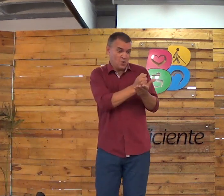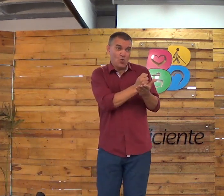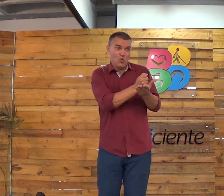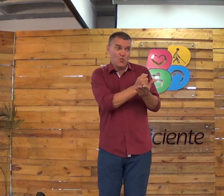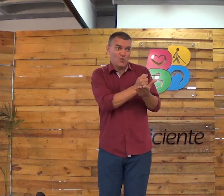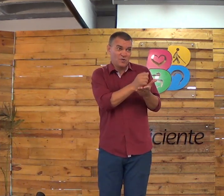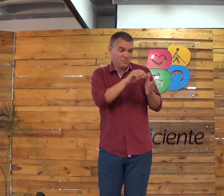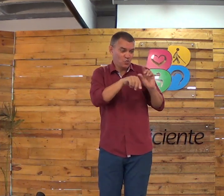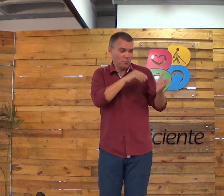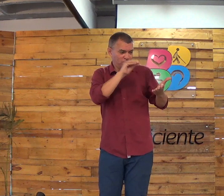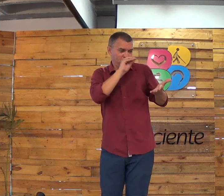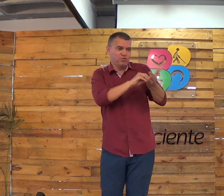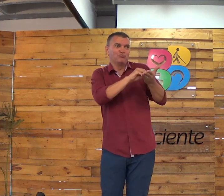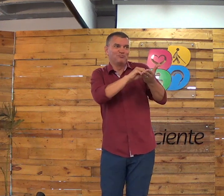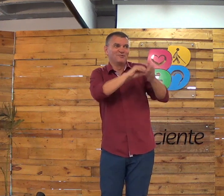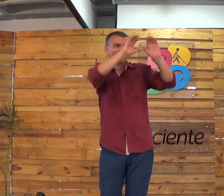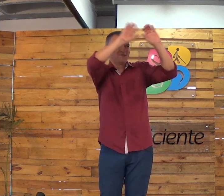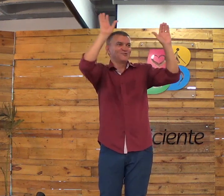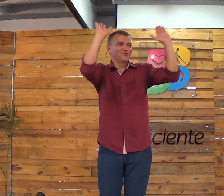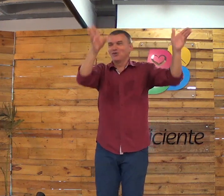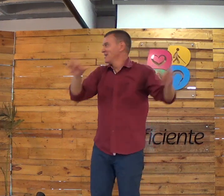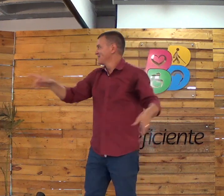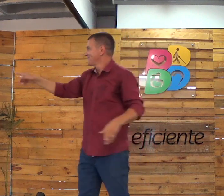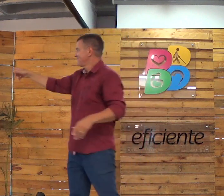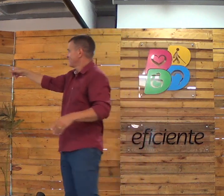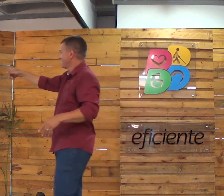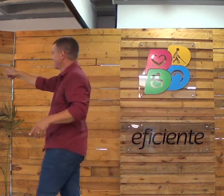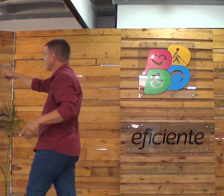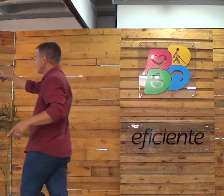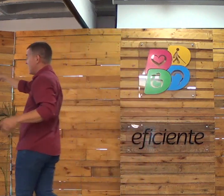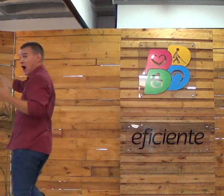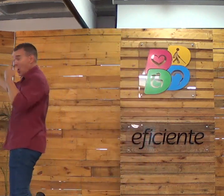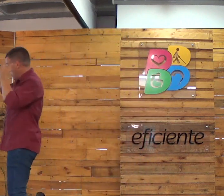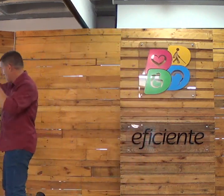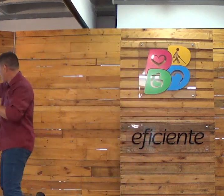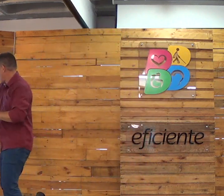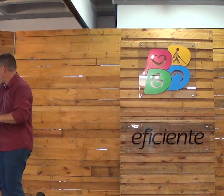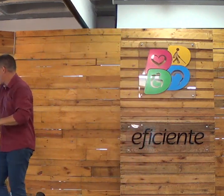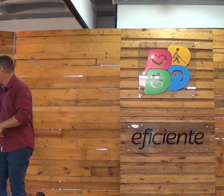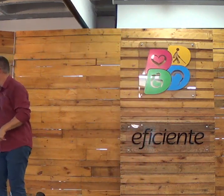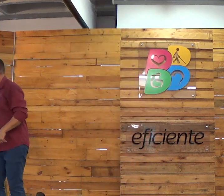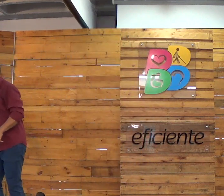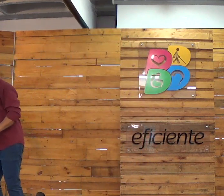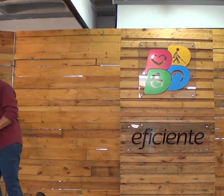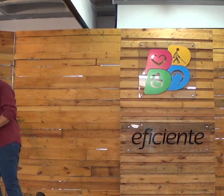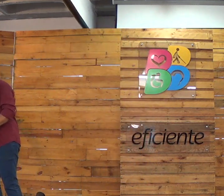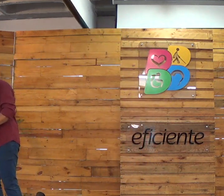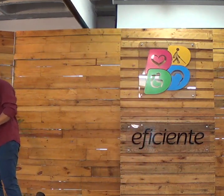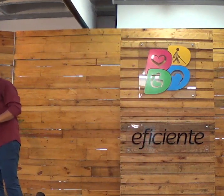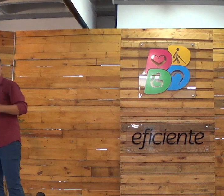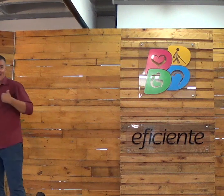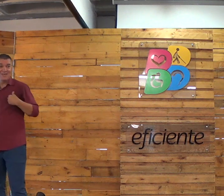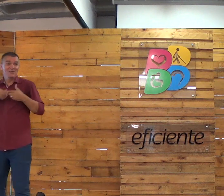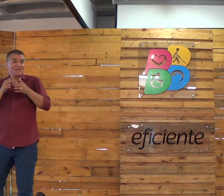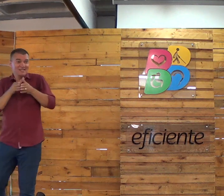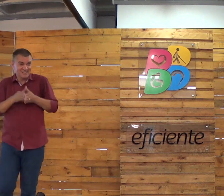Você nasce, você cresce, faz uma identidade. Mas quando você é salvo, você tem uma nova identidade. Olha ali, ó. Data do nascimento,